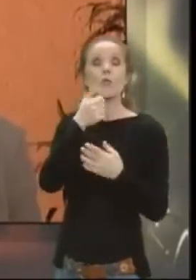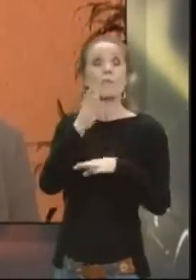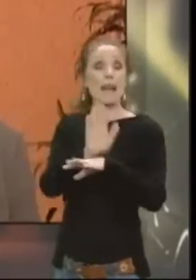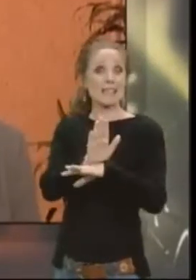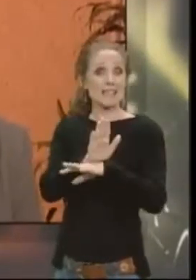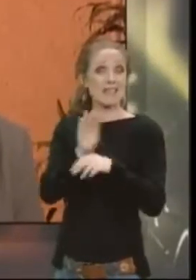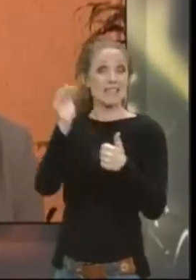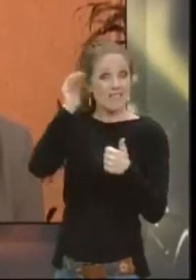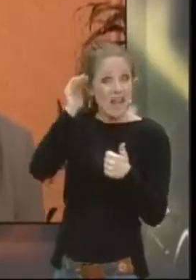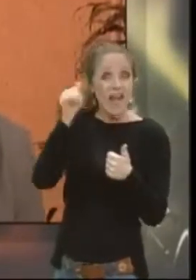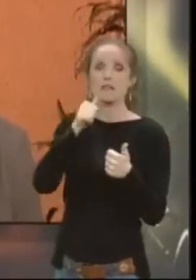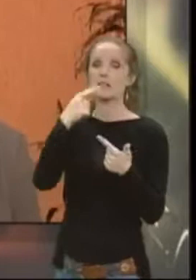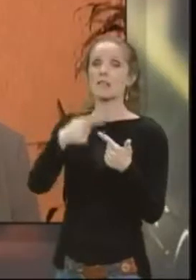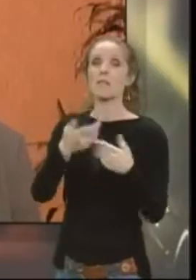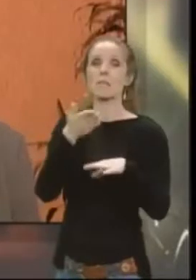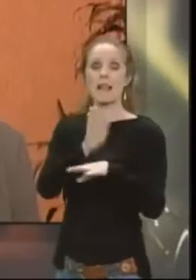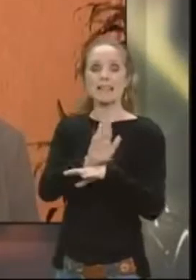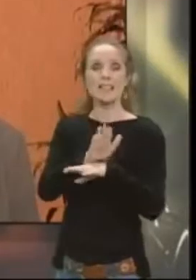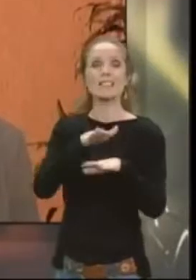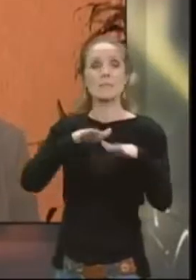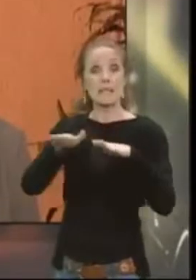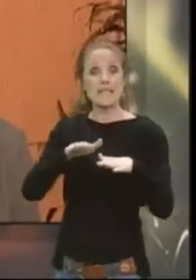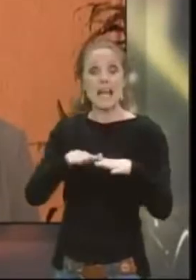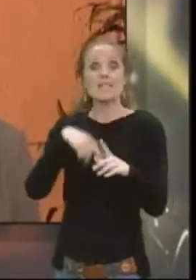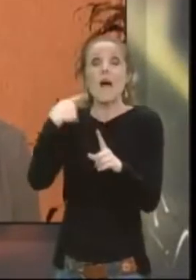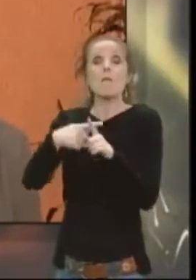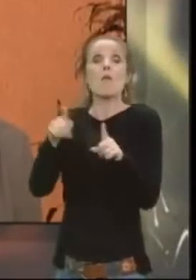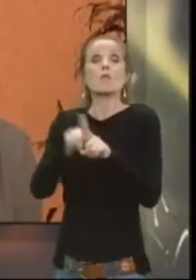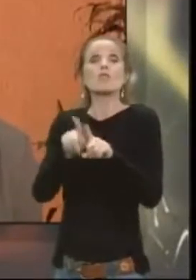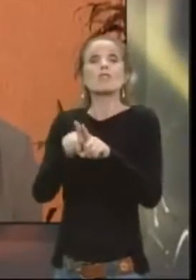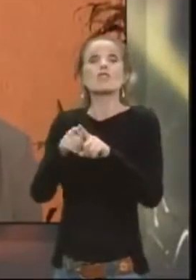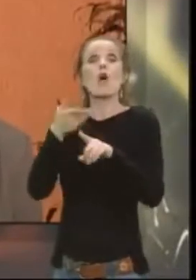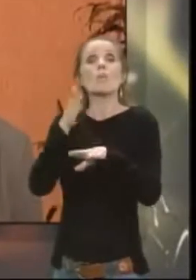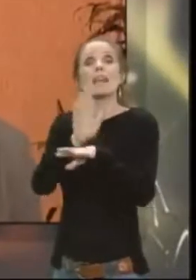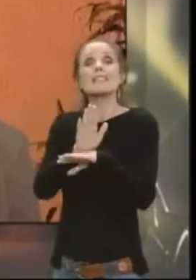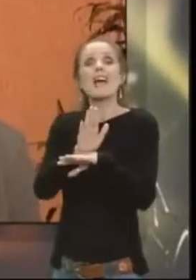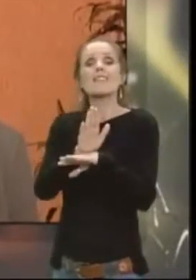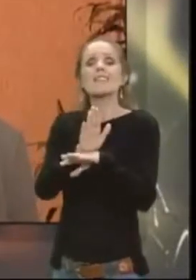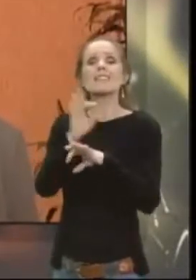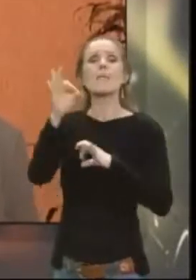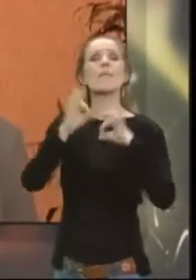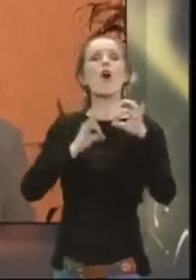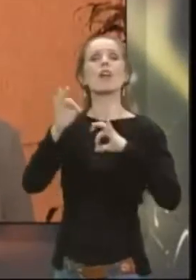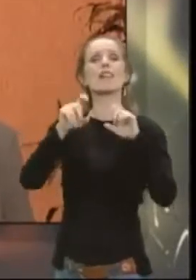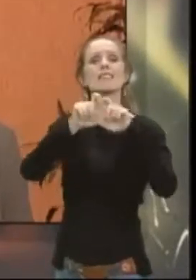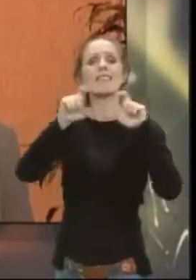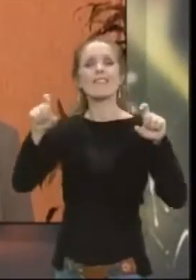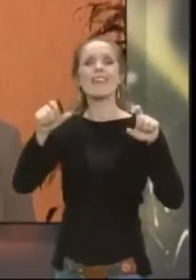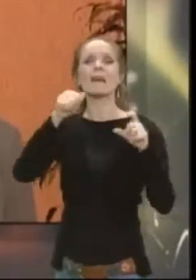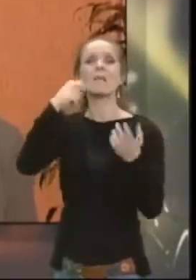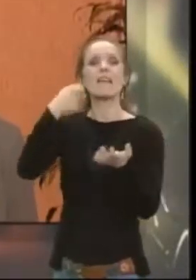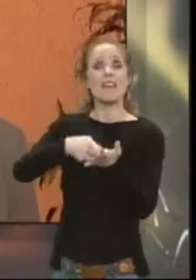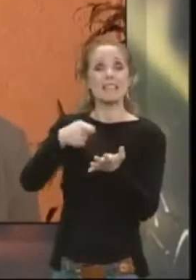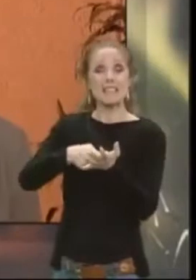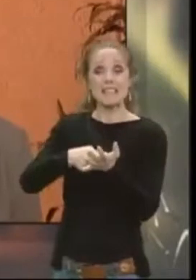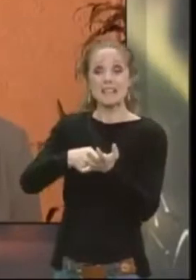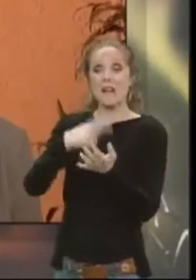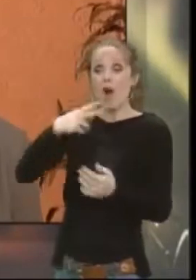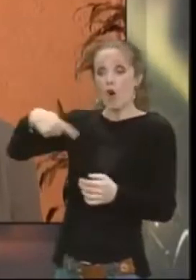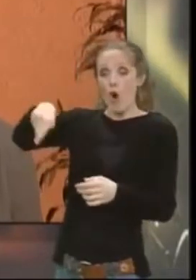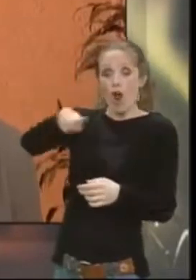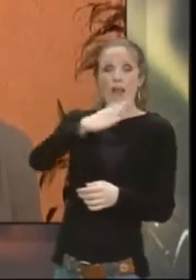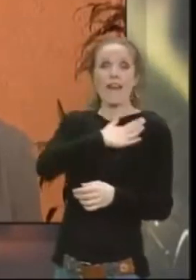vlasti, imamo i predstavnike ministarstva, ali imamo predstavnike i projektanskih kuća i investitora koji su u stvari na